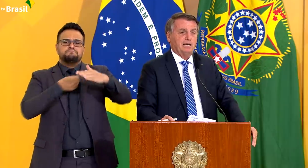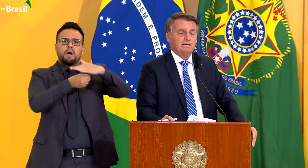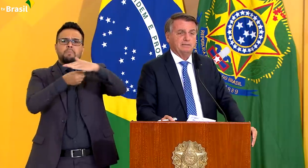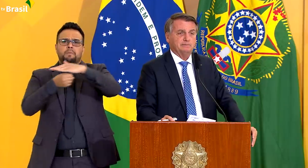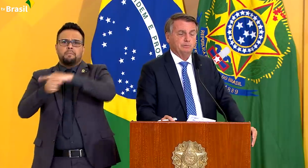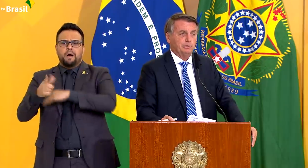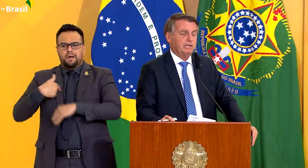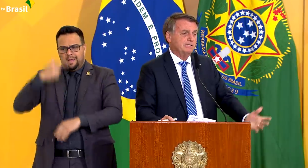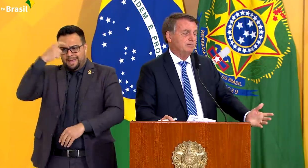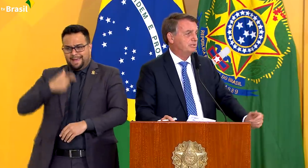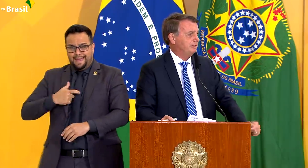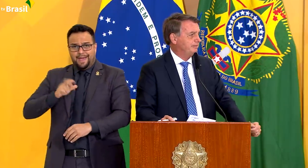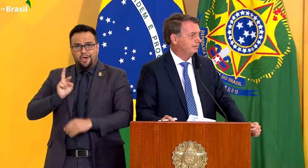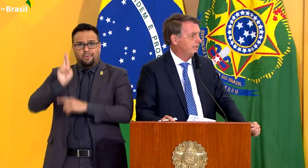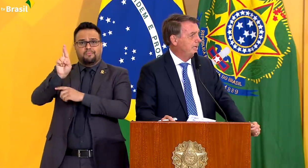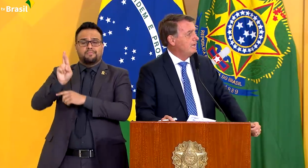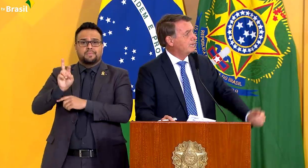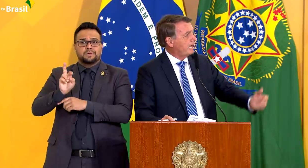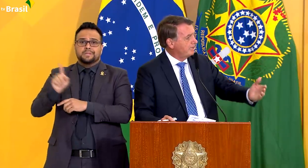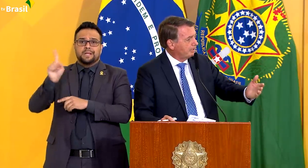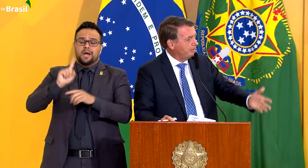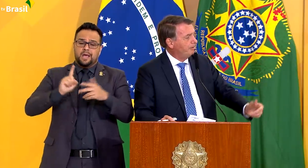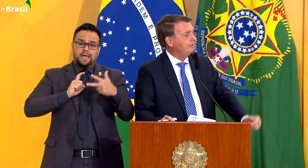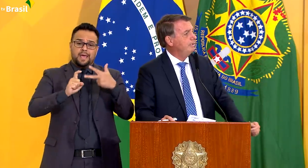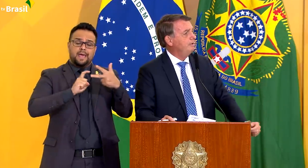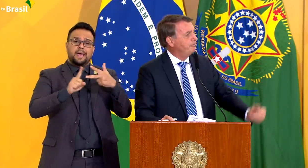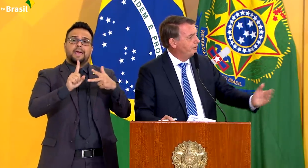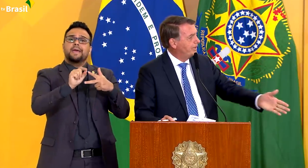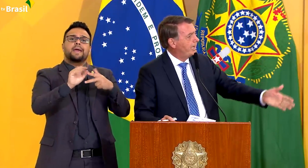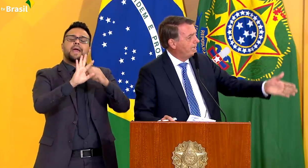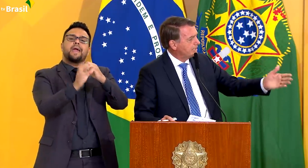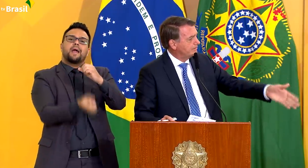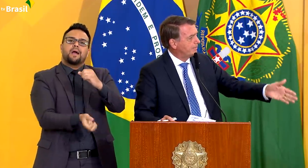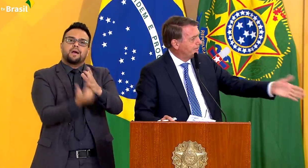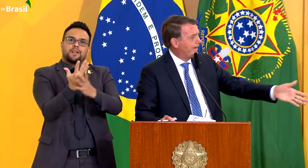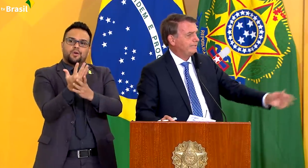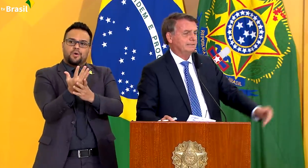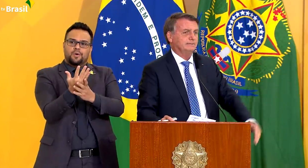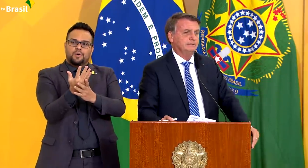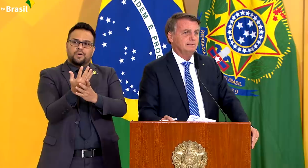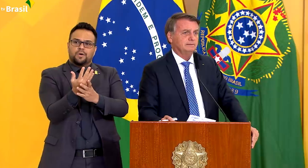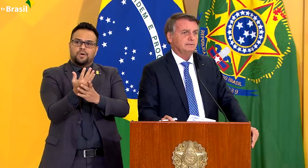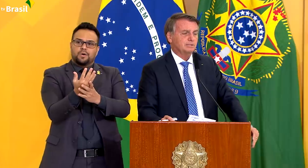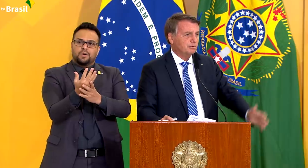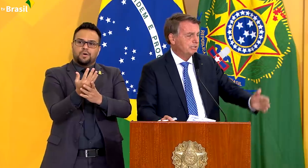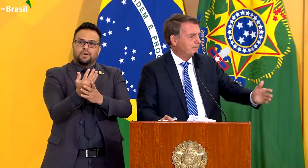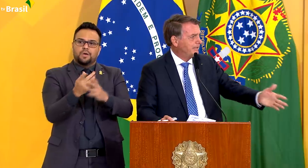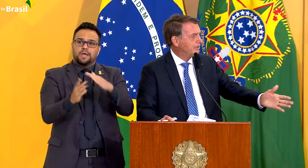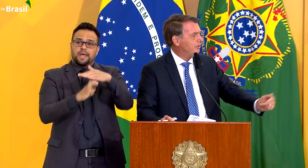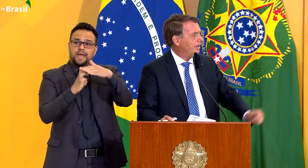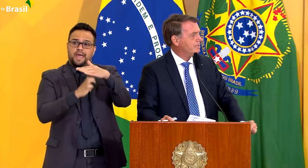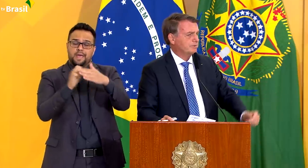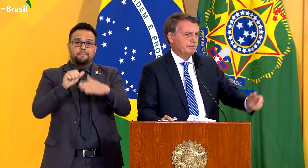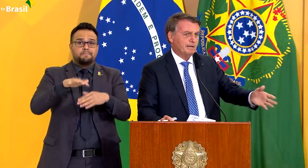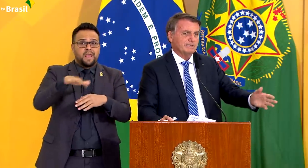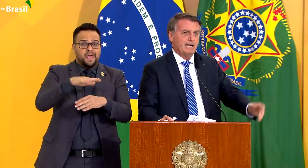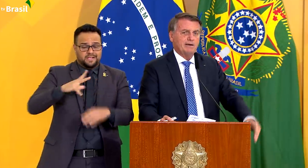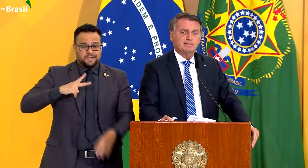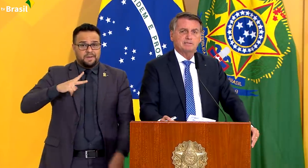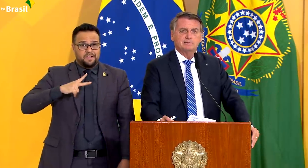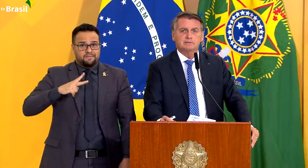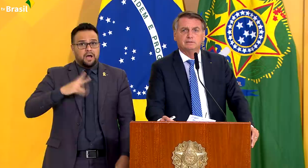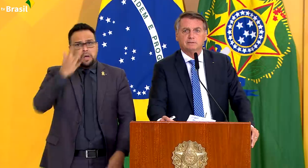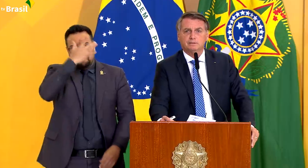o poder executivo, quem criou foi a iniciativa privada. São os empreendedores, os